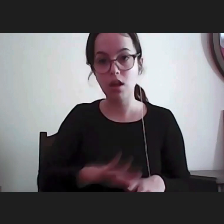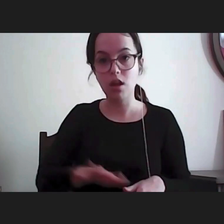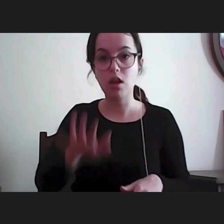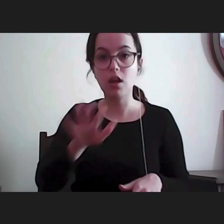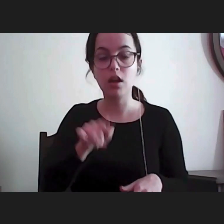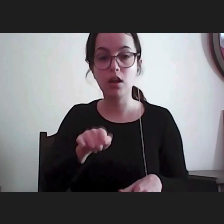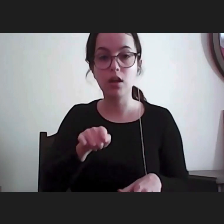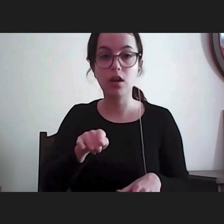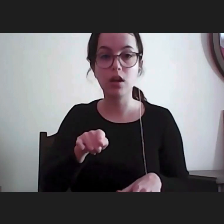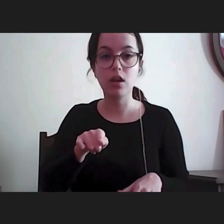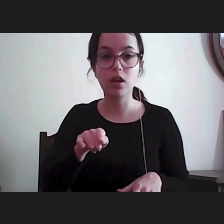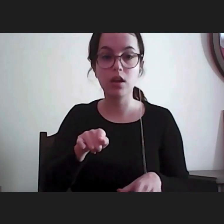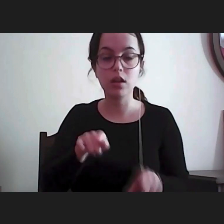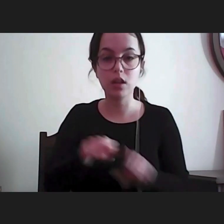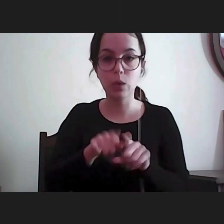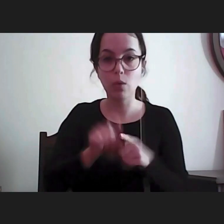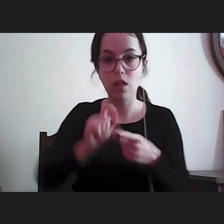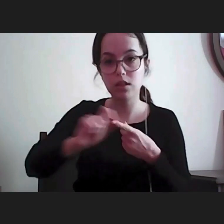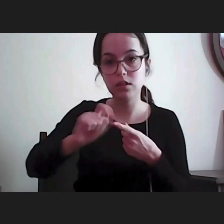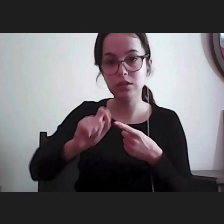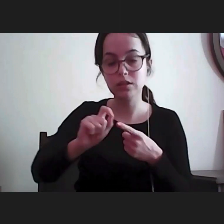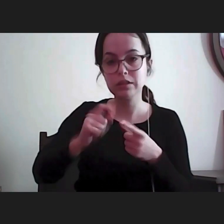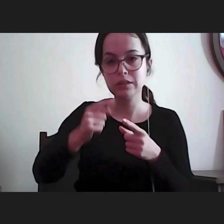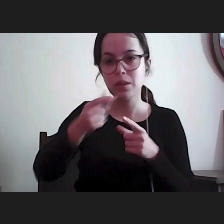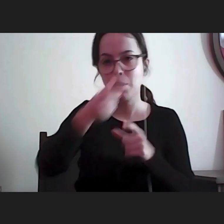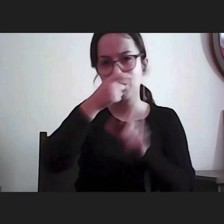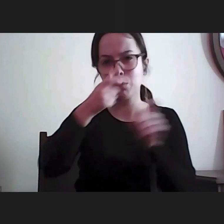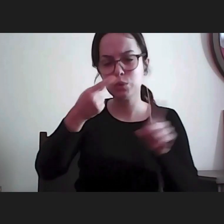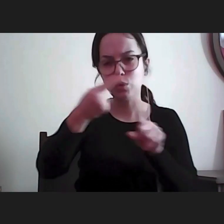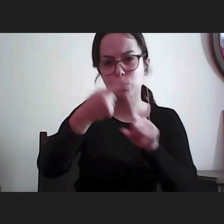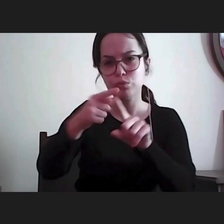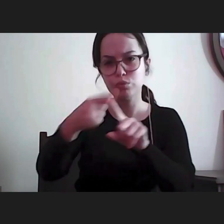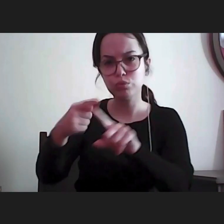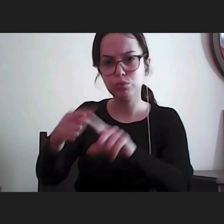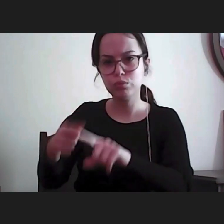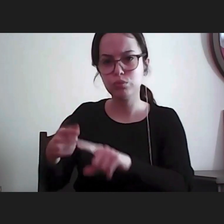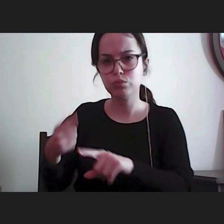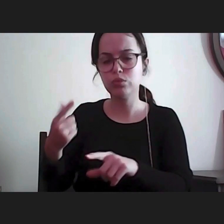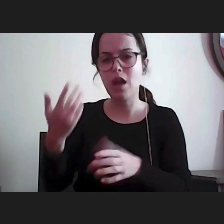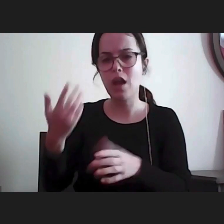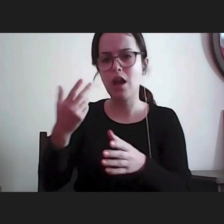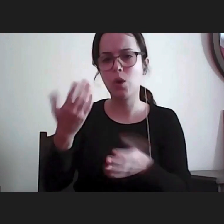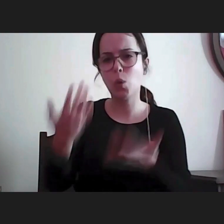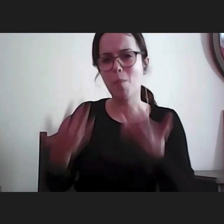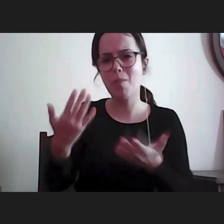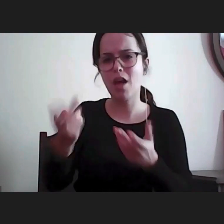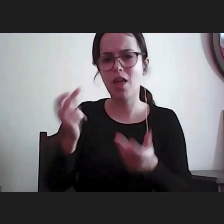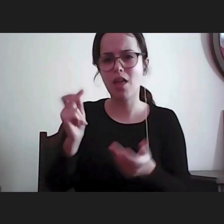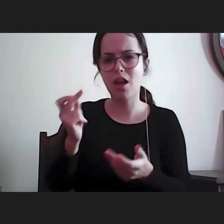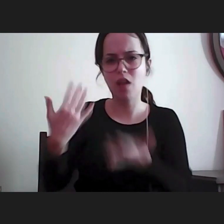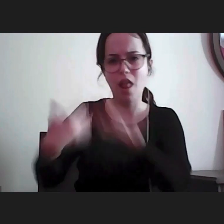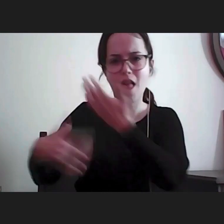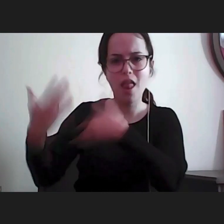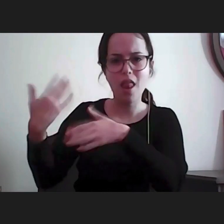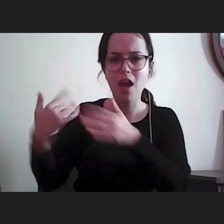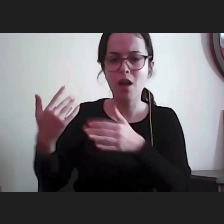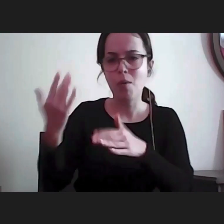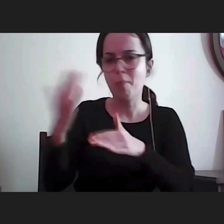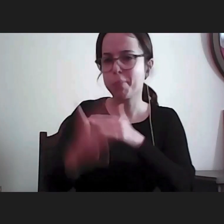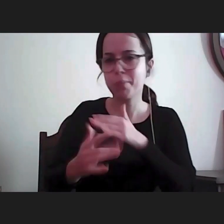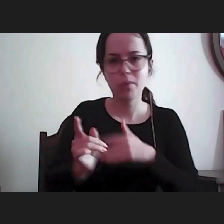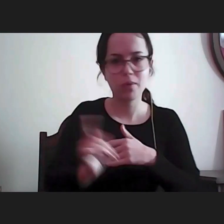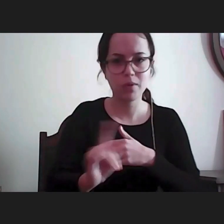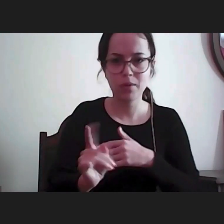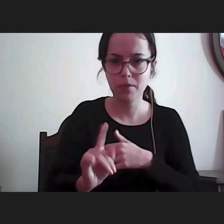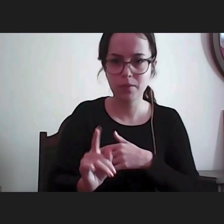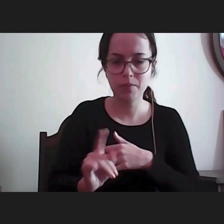componente de diversidade que não era conhecida há alguns anos, há não muitos anos e isso traz-nos